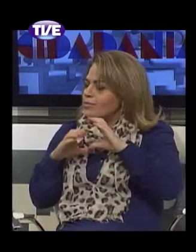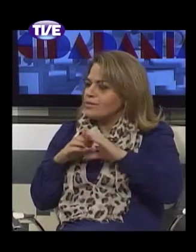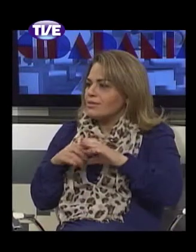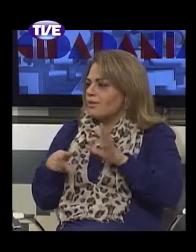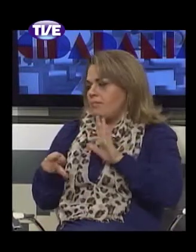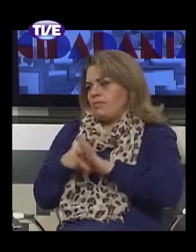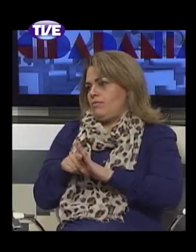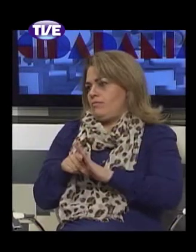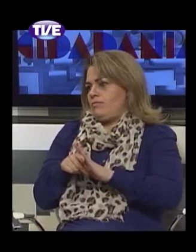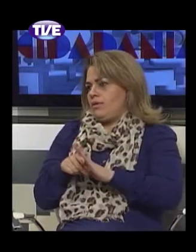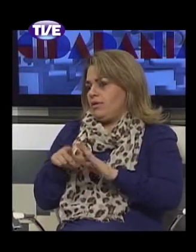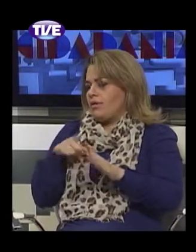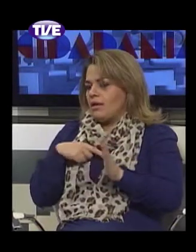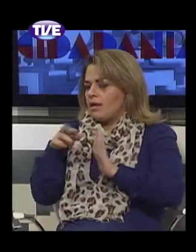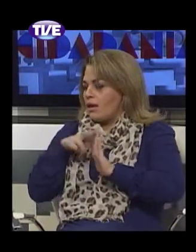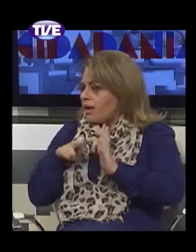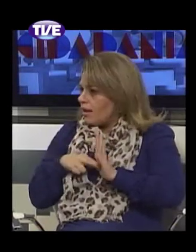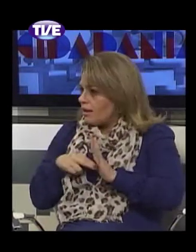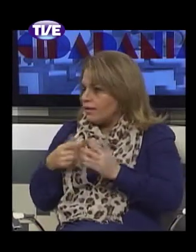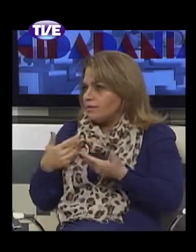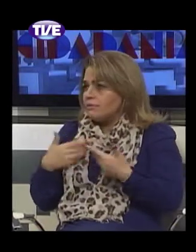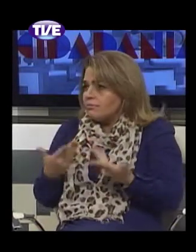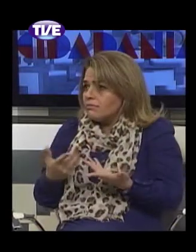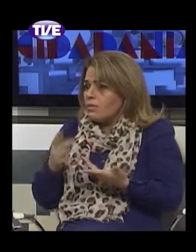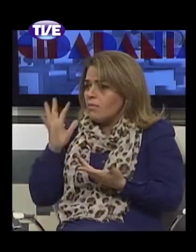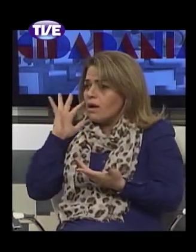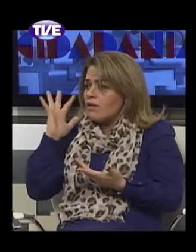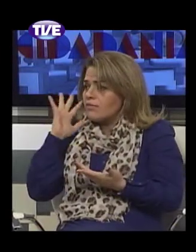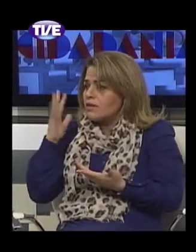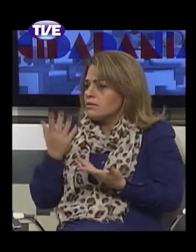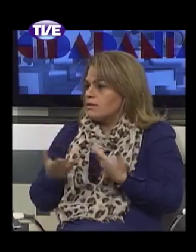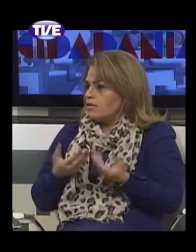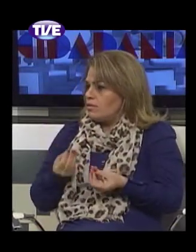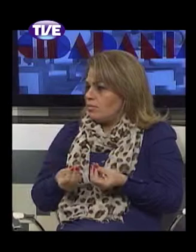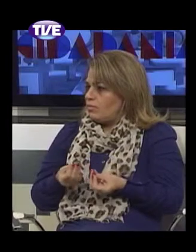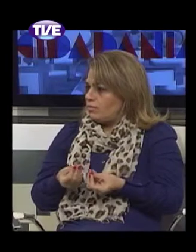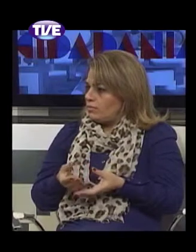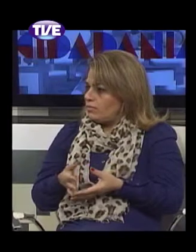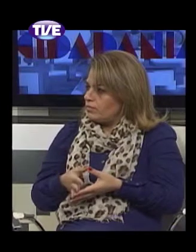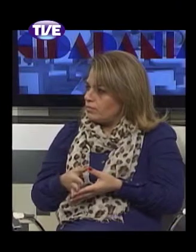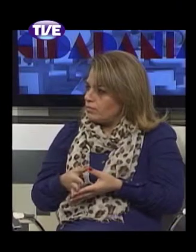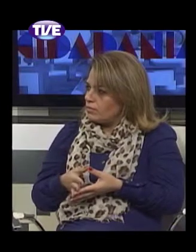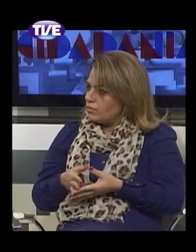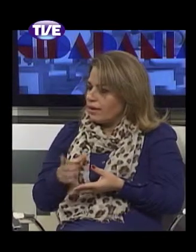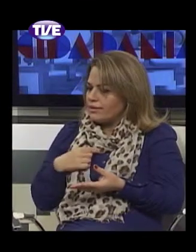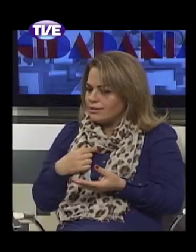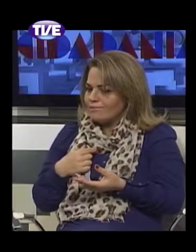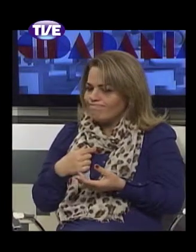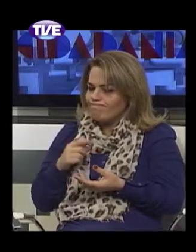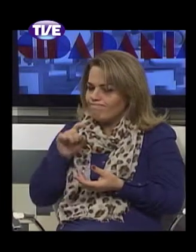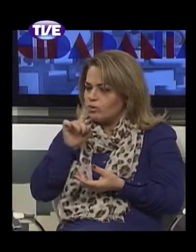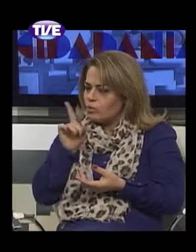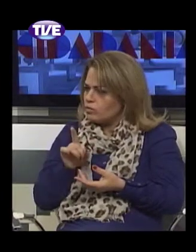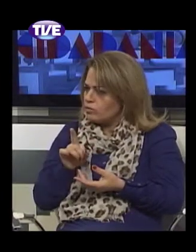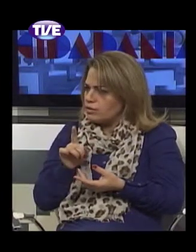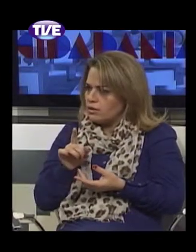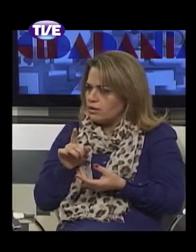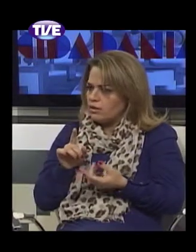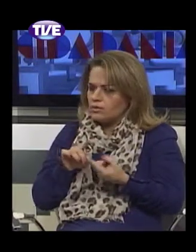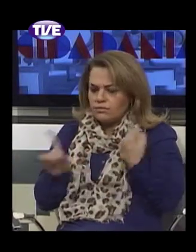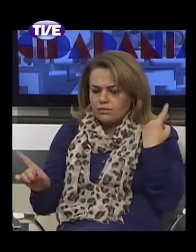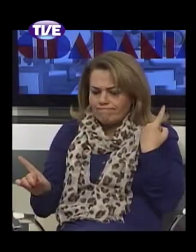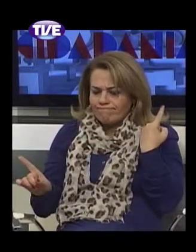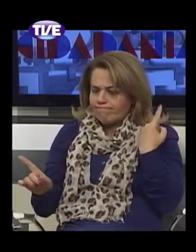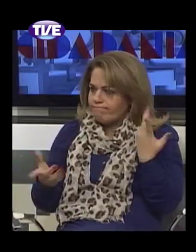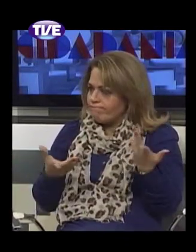Então, a gente faz uma reflexão, assim, buscando que esse contraditório, né, ele não se aprofunde no